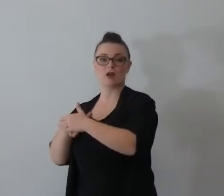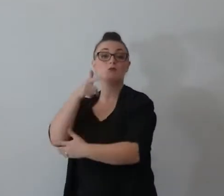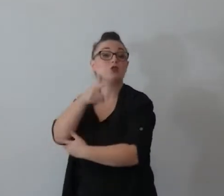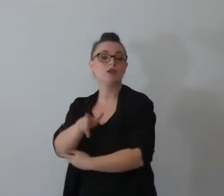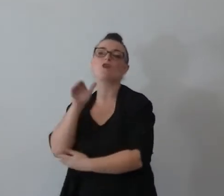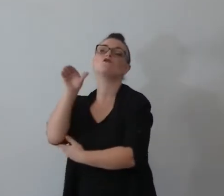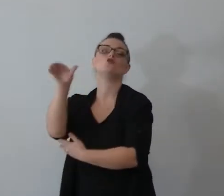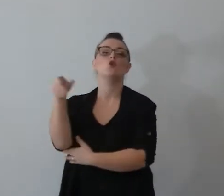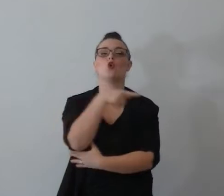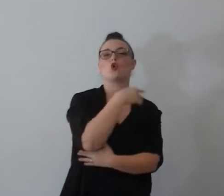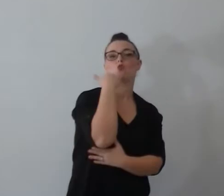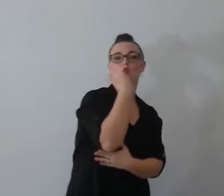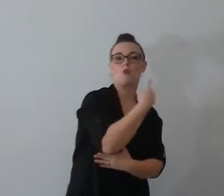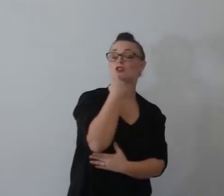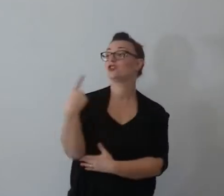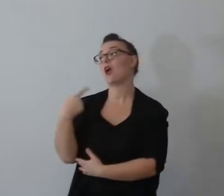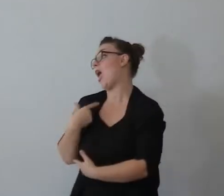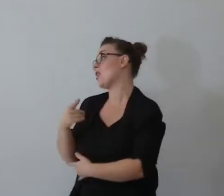uomo diceva ah guarda la tua figlia